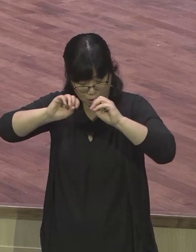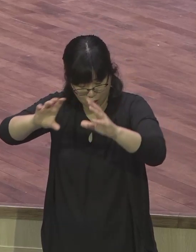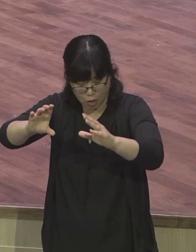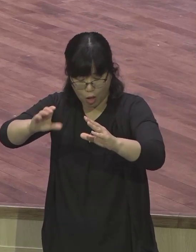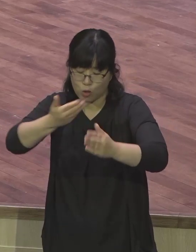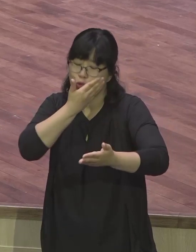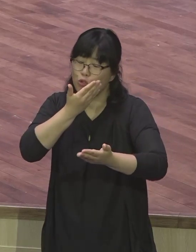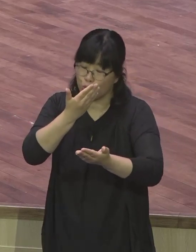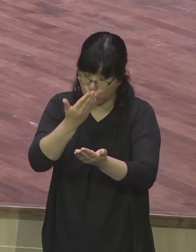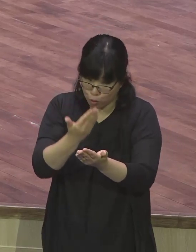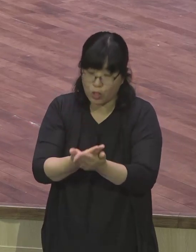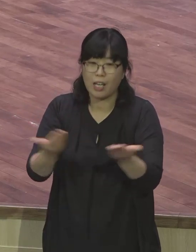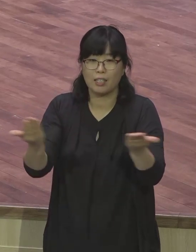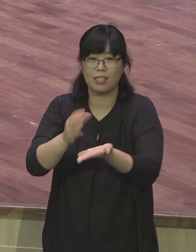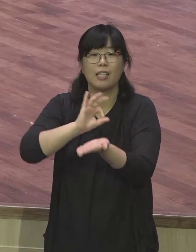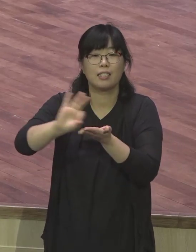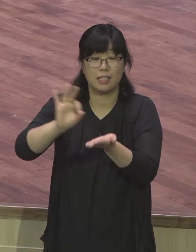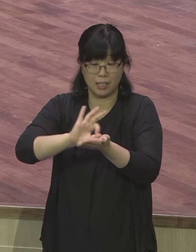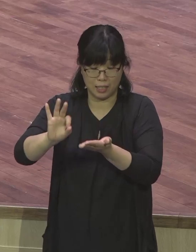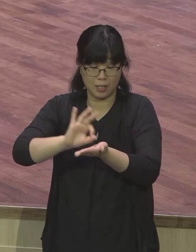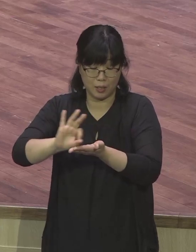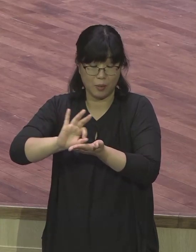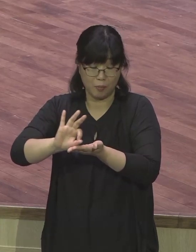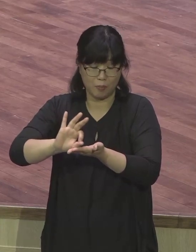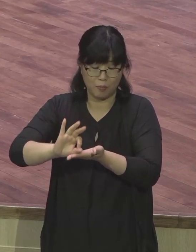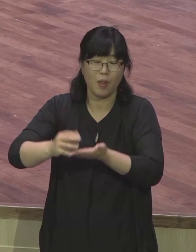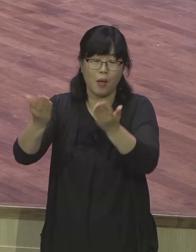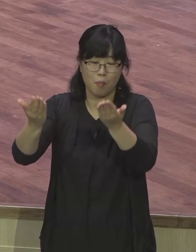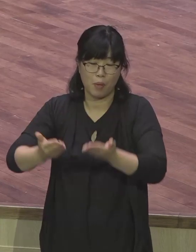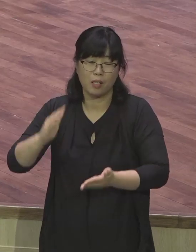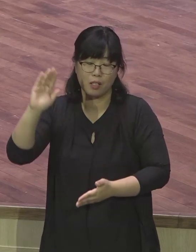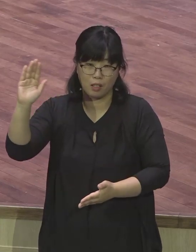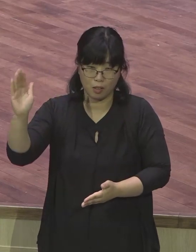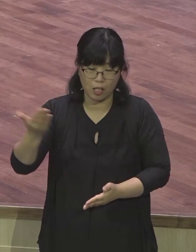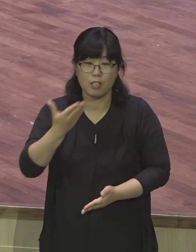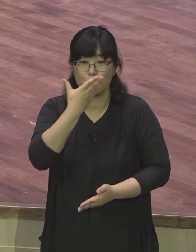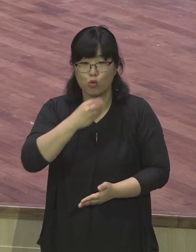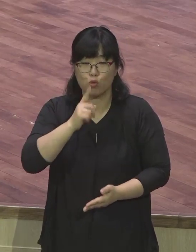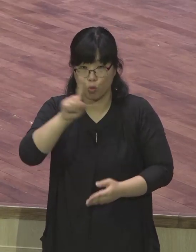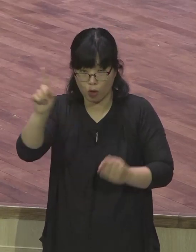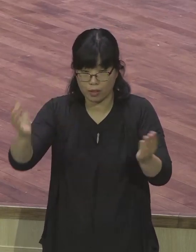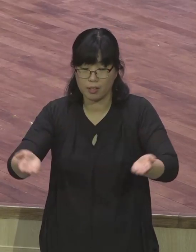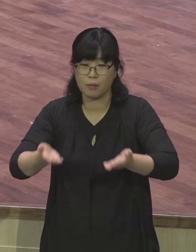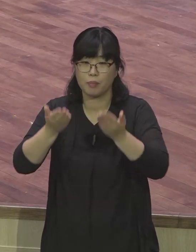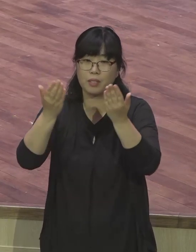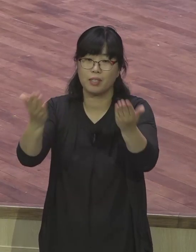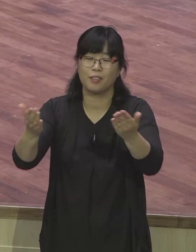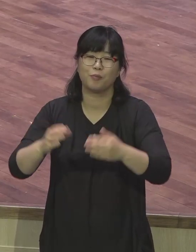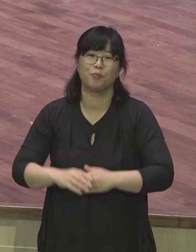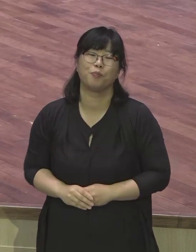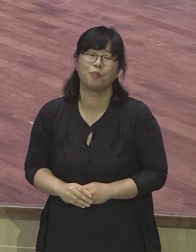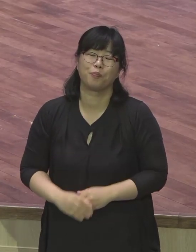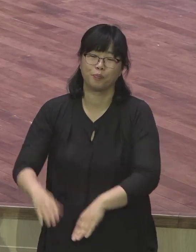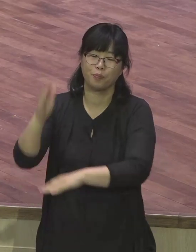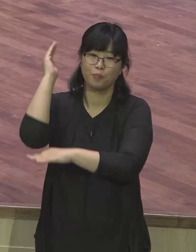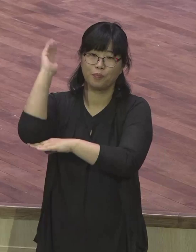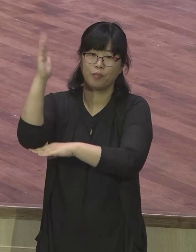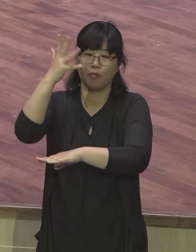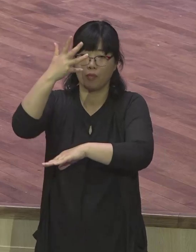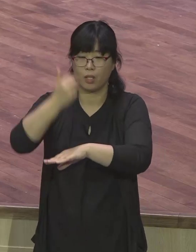예수님의 이름으로 축복합니다 결론입니다 오늘 핍박자 바울이 전도자 바울로 변화받는 사건